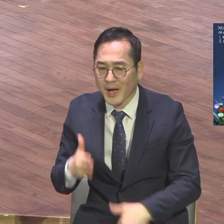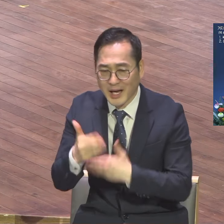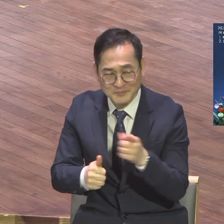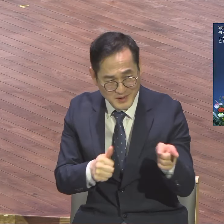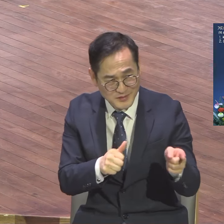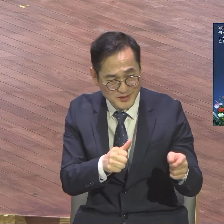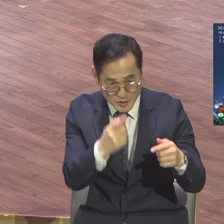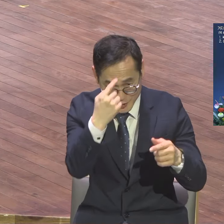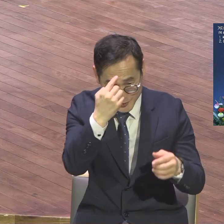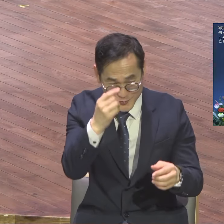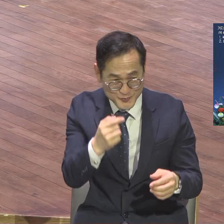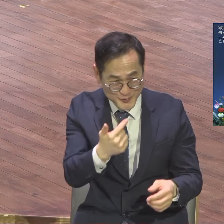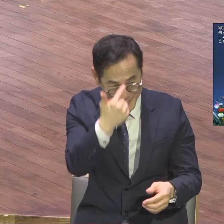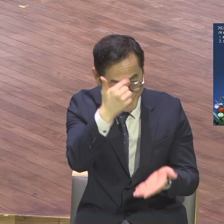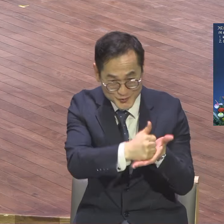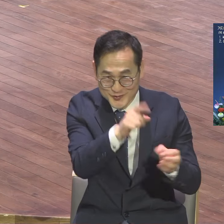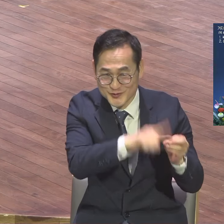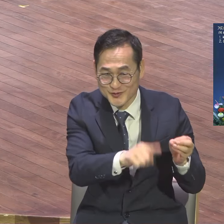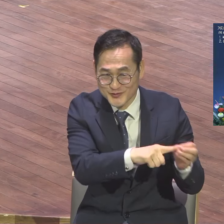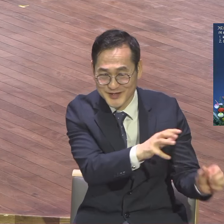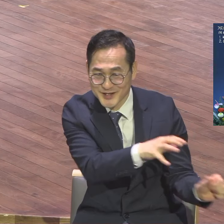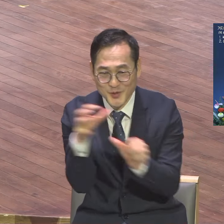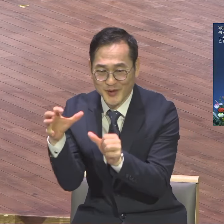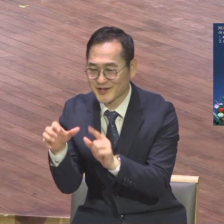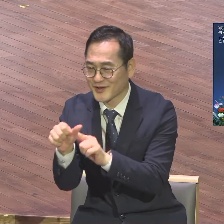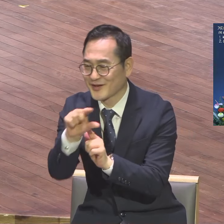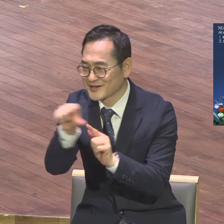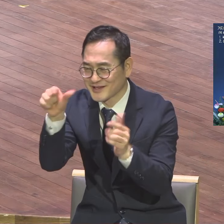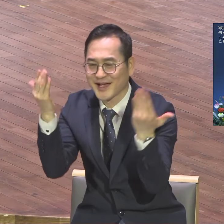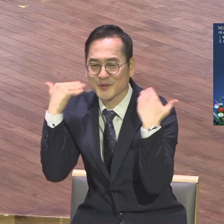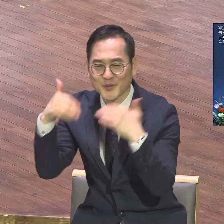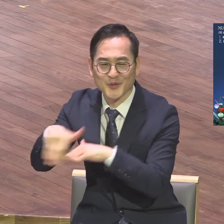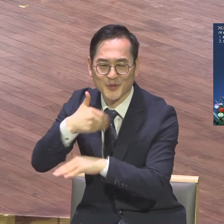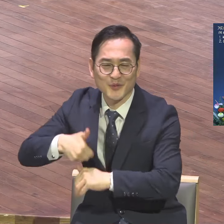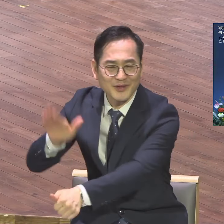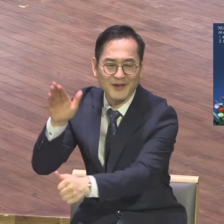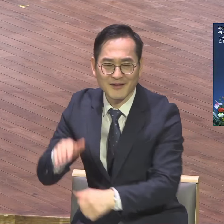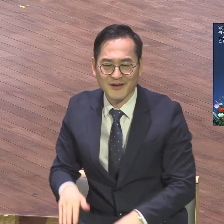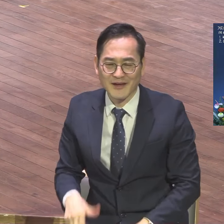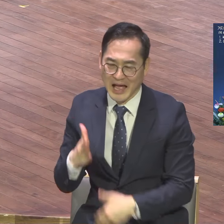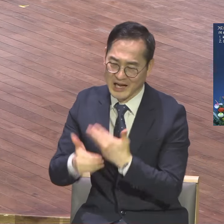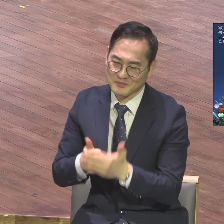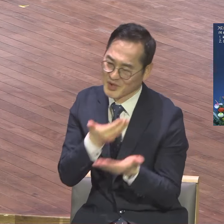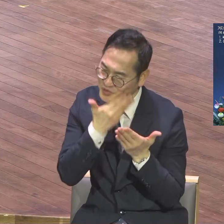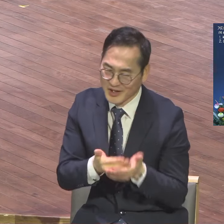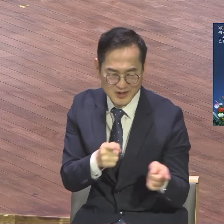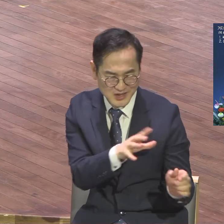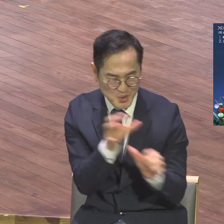비참 말로 상상을 못해 성도 여러분 2024년